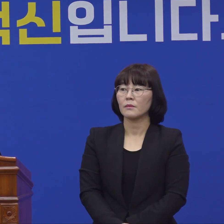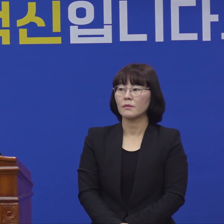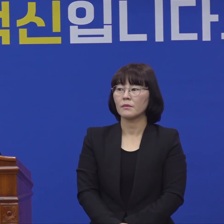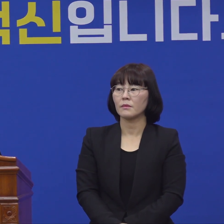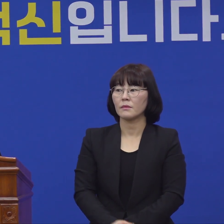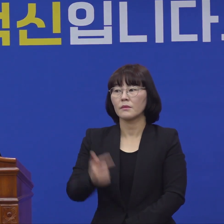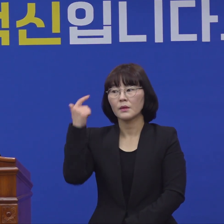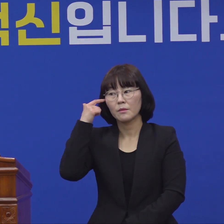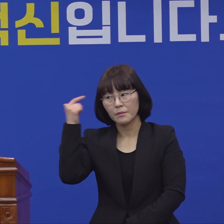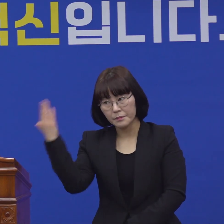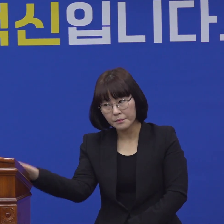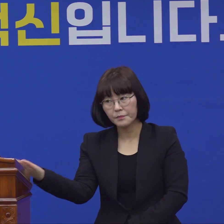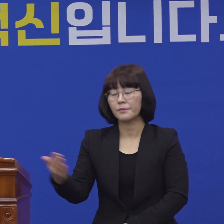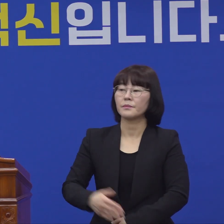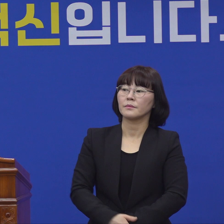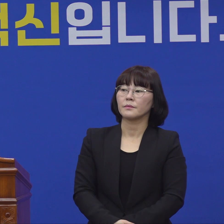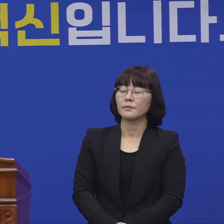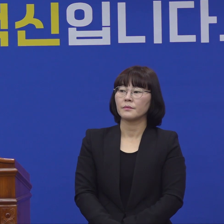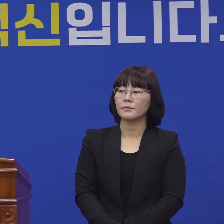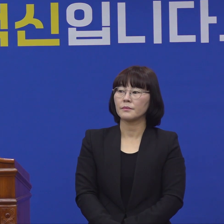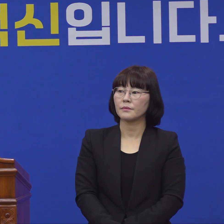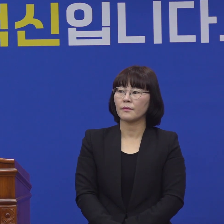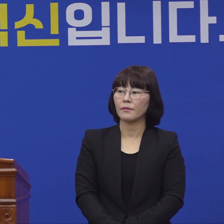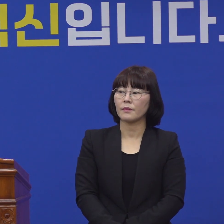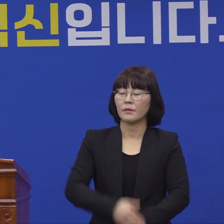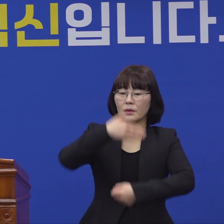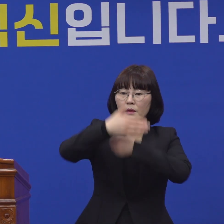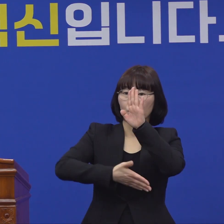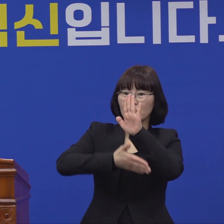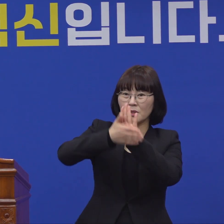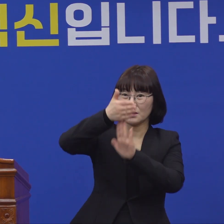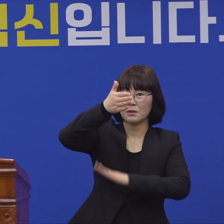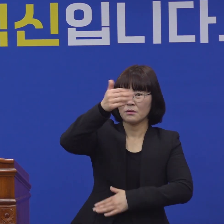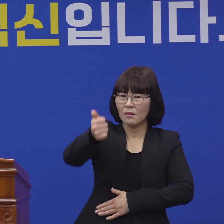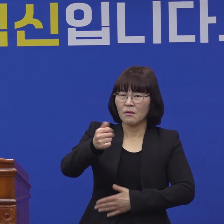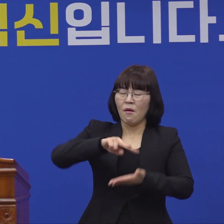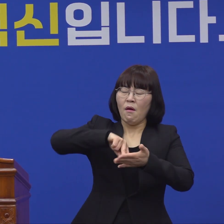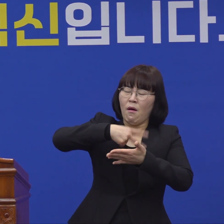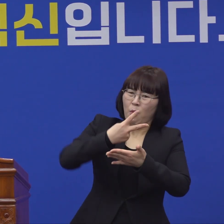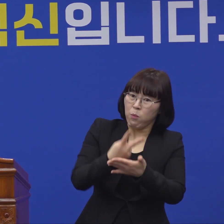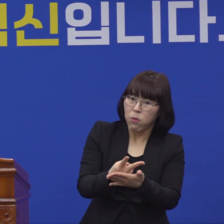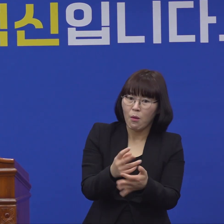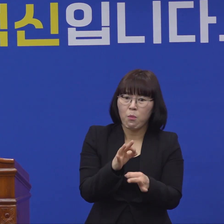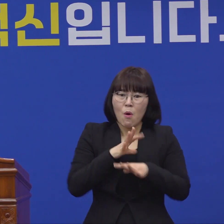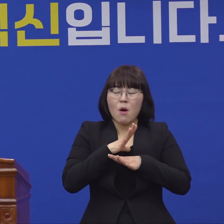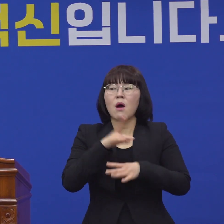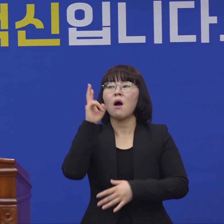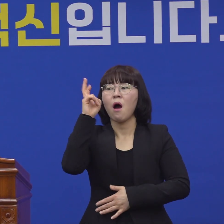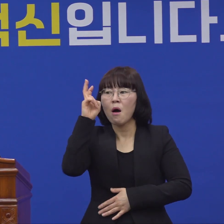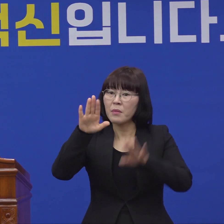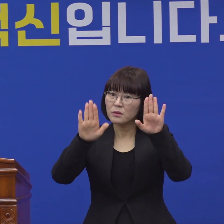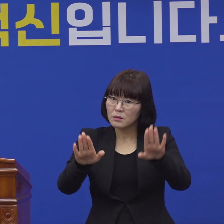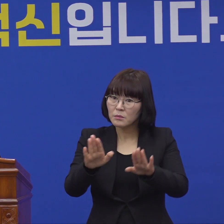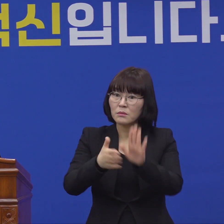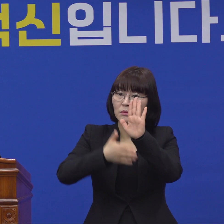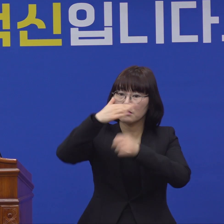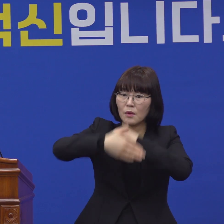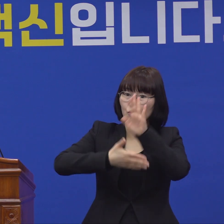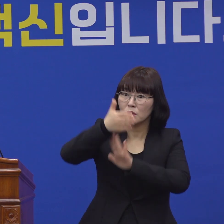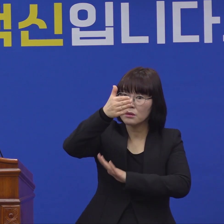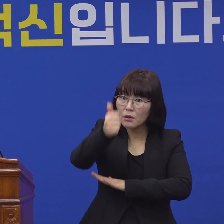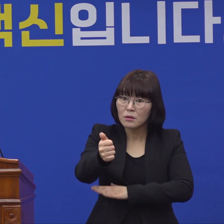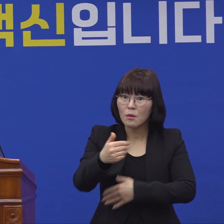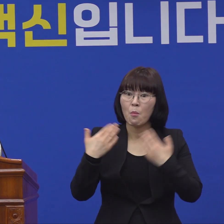KBS 인하기 기자입니다. 어제 시장님께서 쓰러지셔서 많이들 놀라웠을 것 같은데, 지금 현재 상태 그리고 복귀